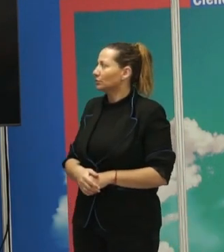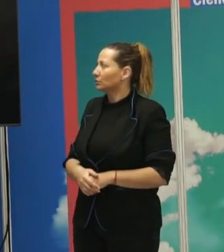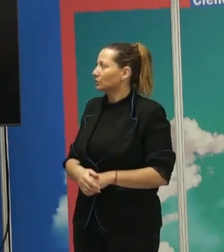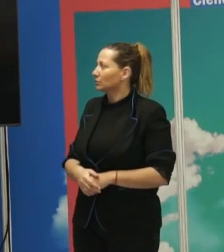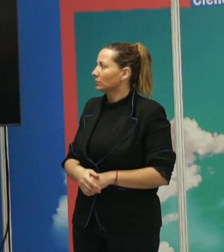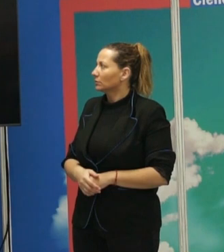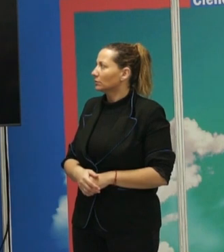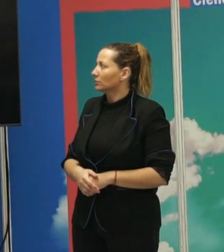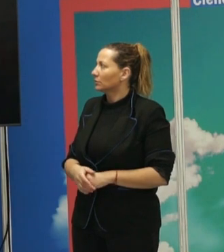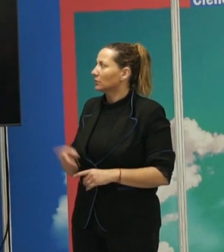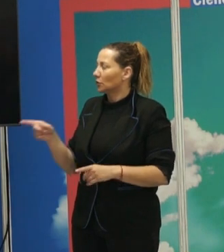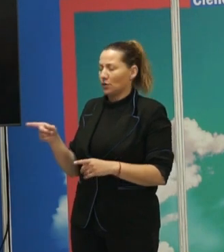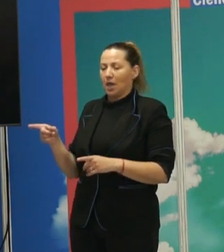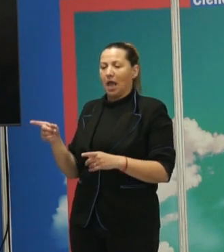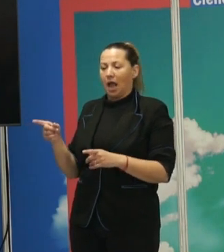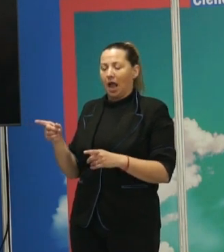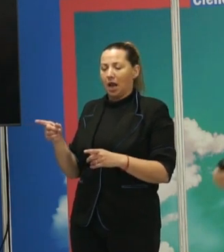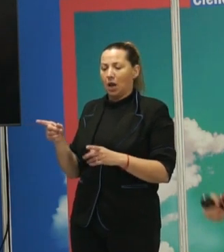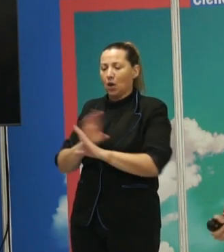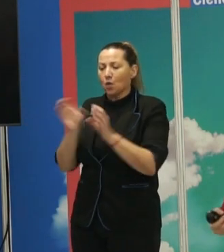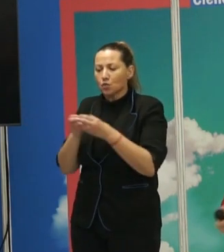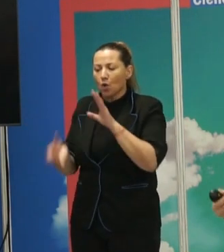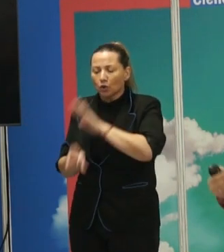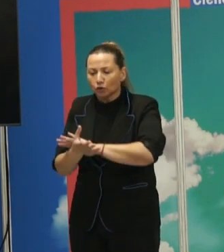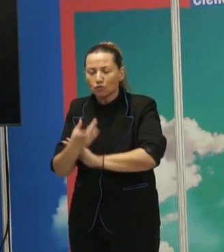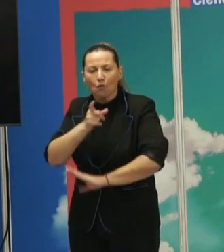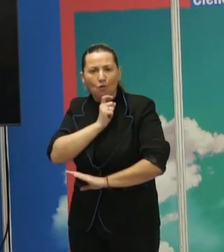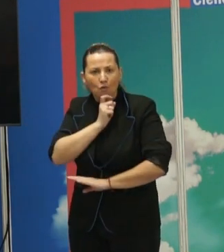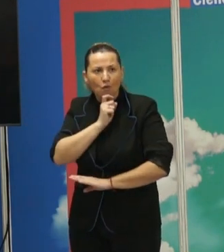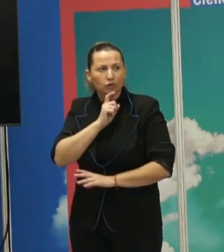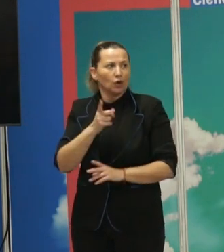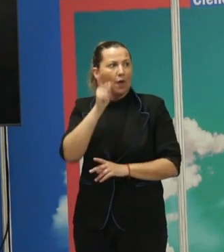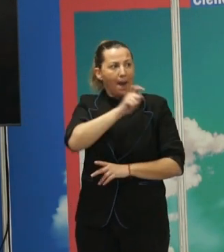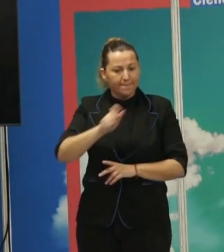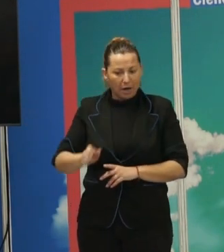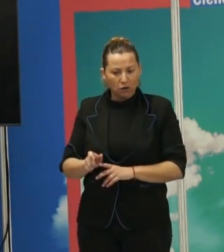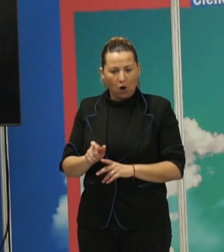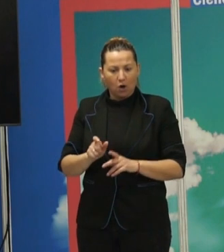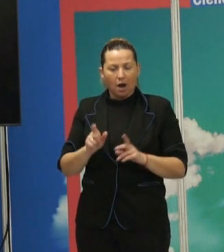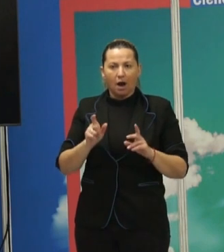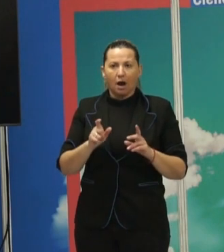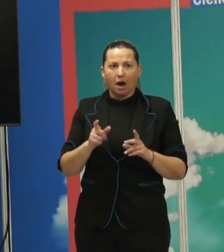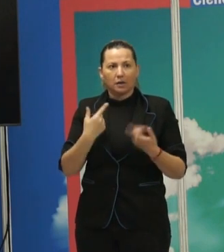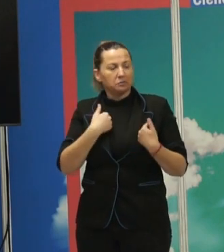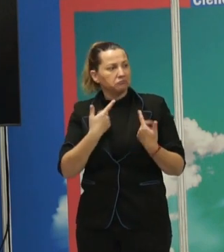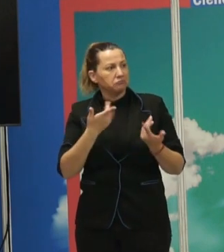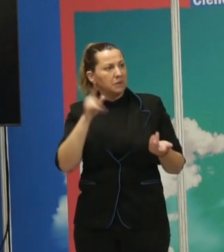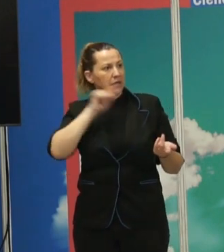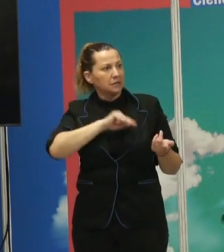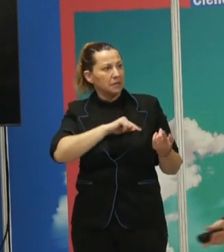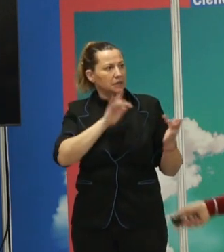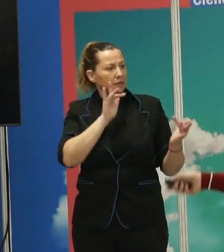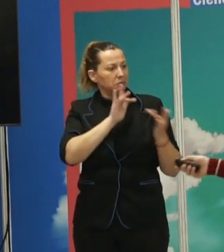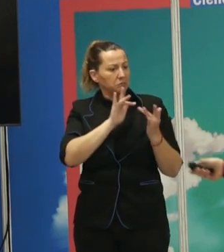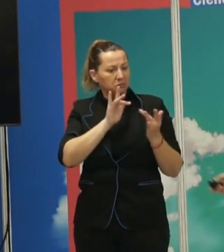¿Cómo construimos al grupo? Entonces, bueno, tenemos varias personas y esas varias personas se han sentido de alguna manera cercanas y, entonces, ¿cómo